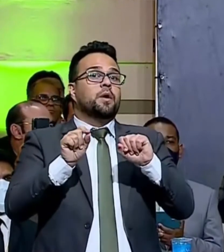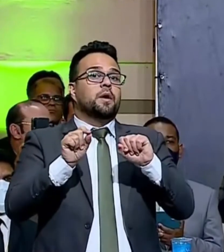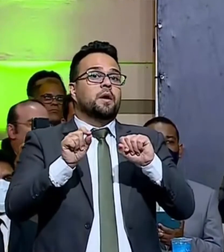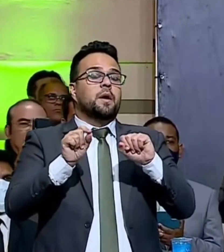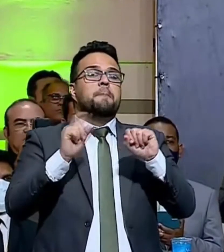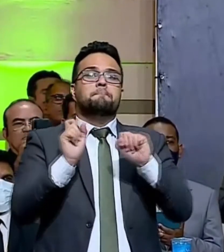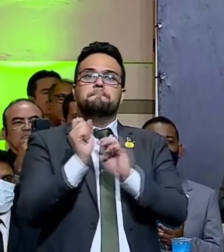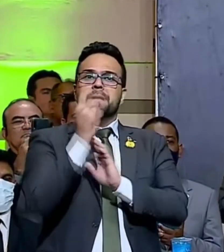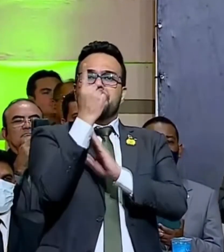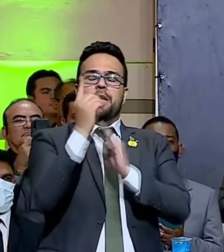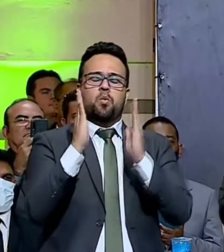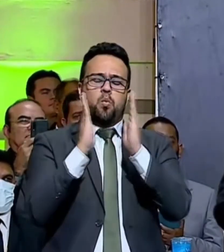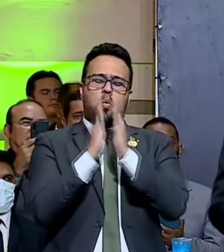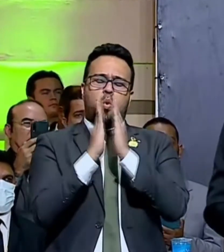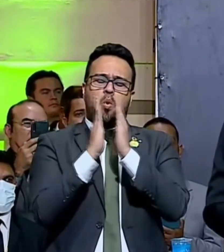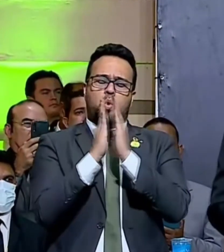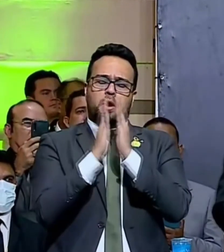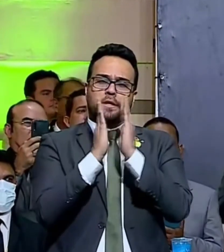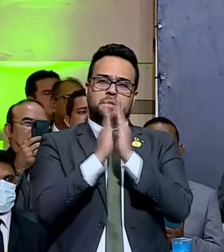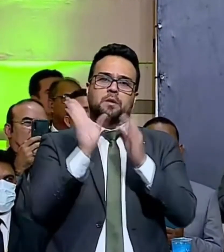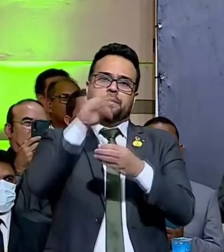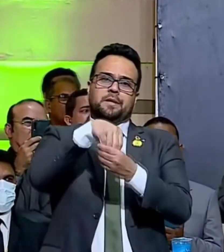após uma oração.